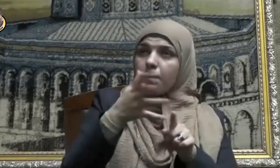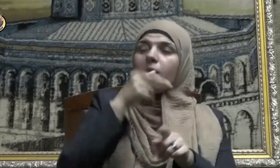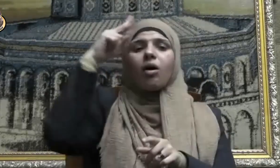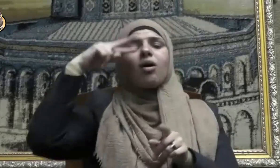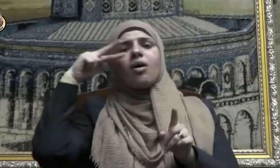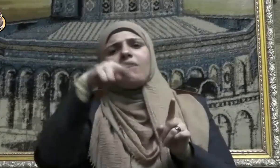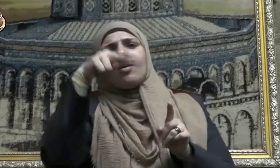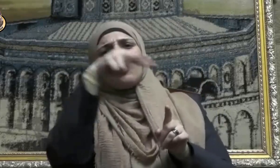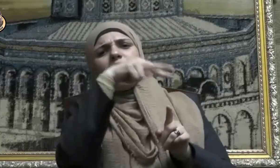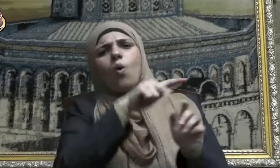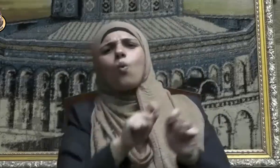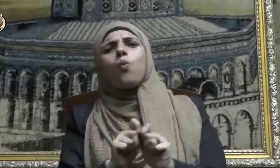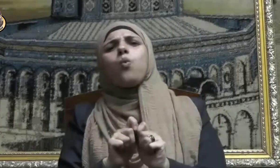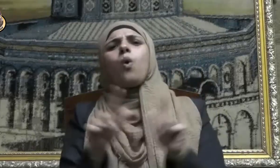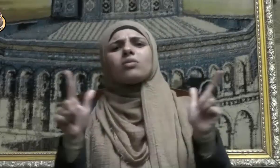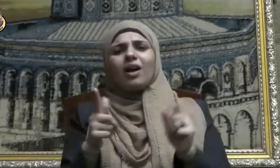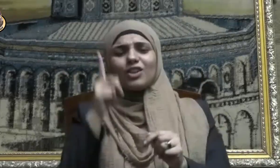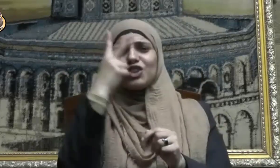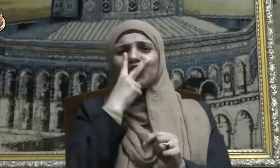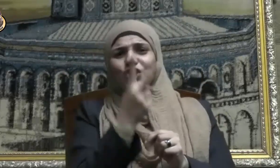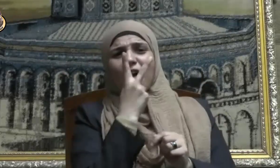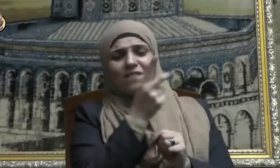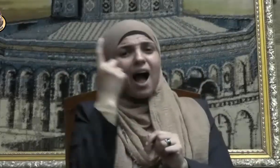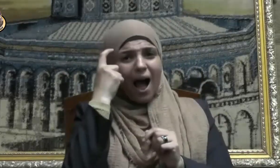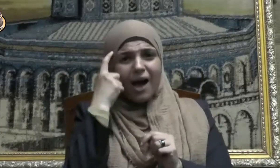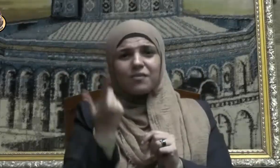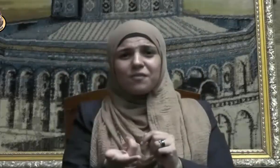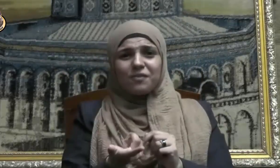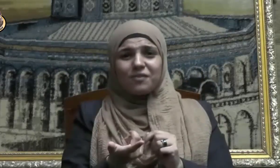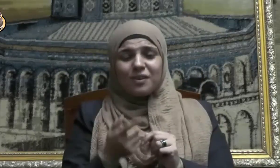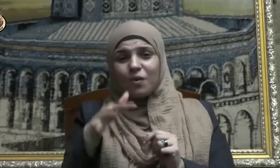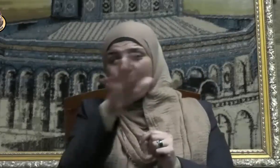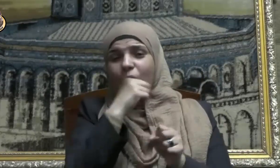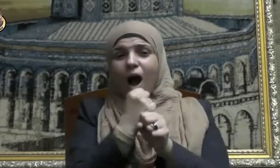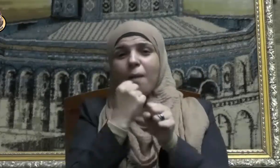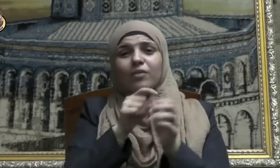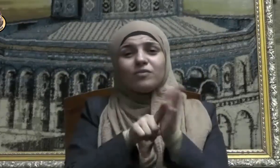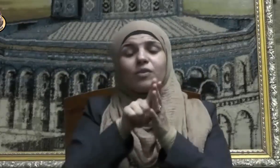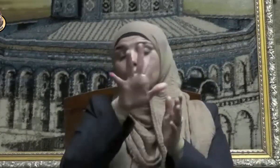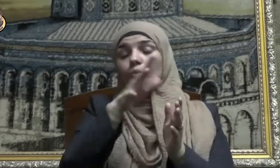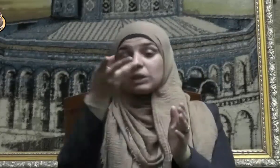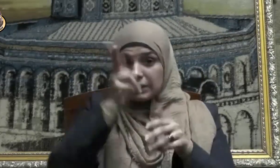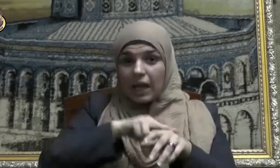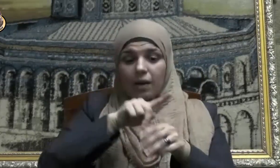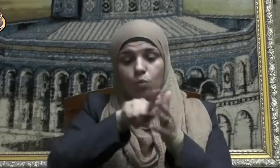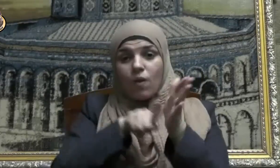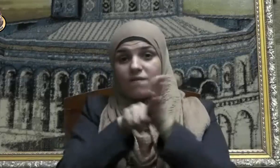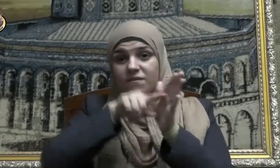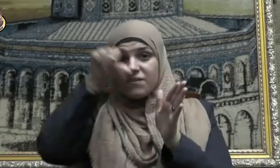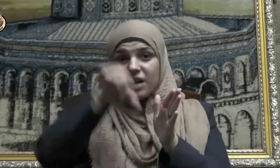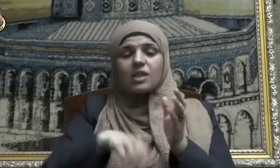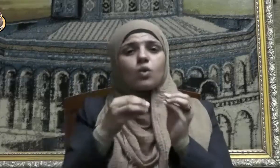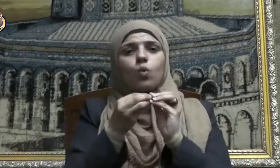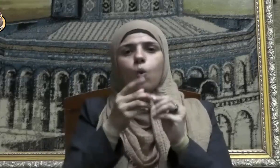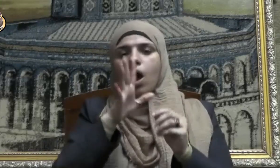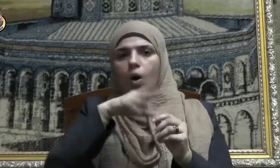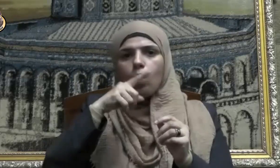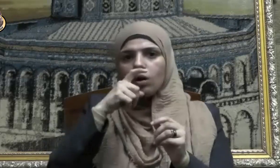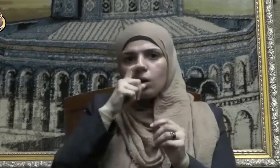البأس إلا قليلا ومن صور الفساد بخس الناس حقهم